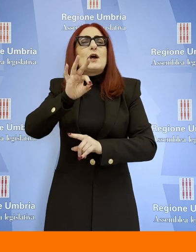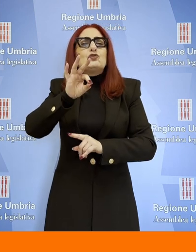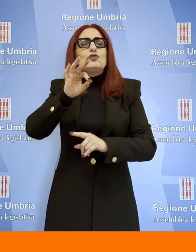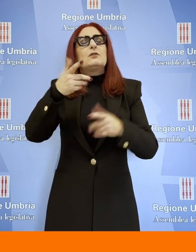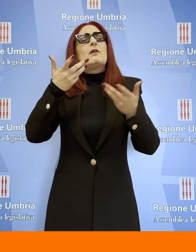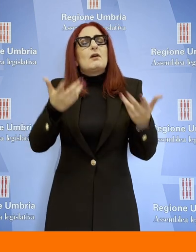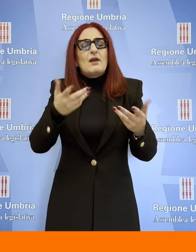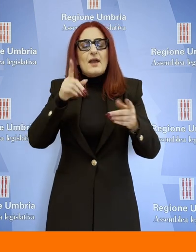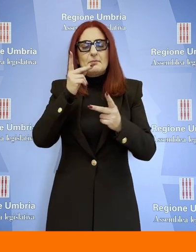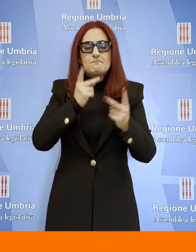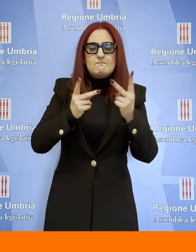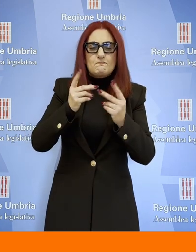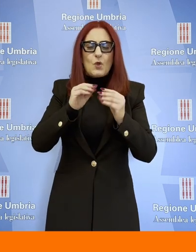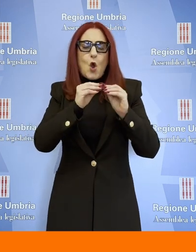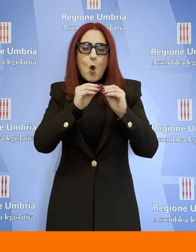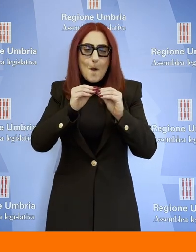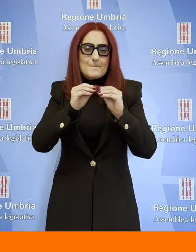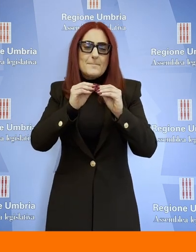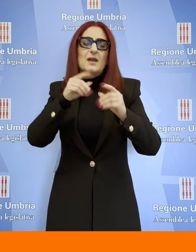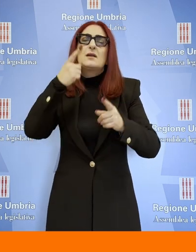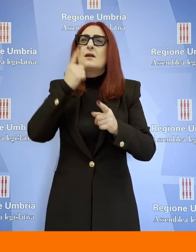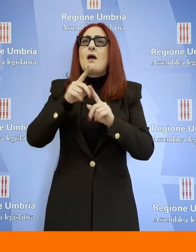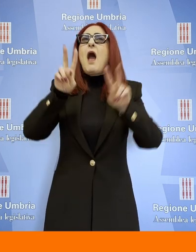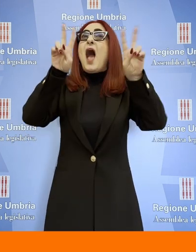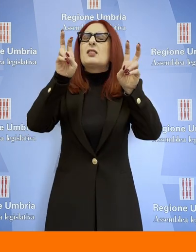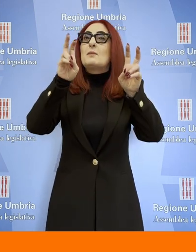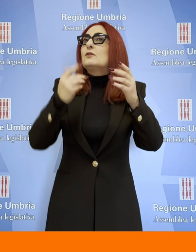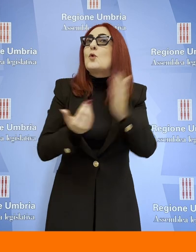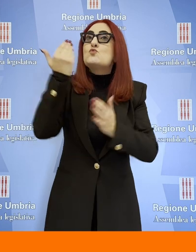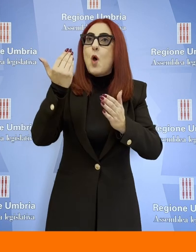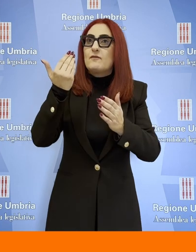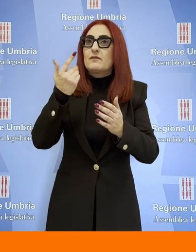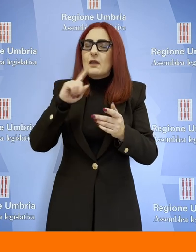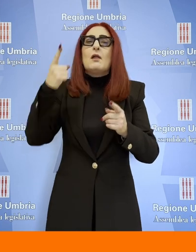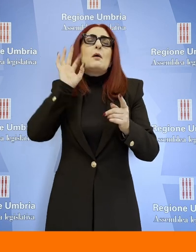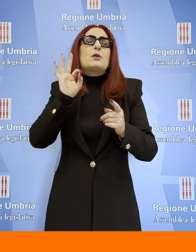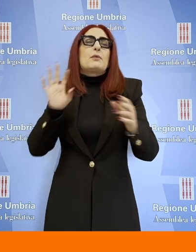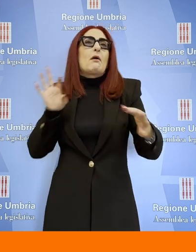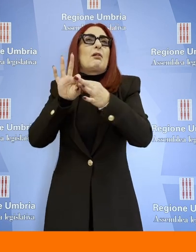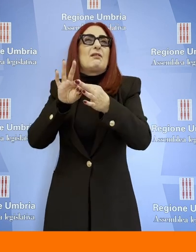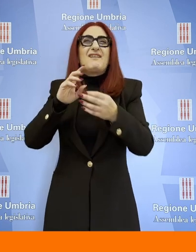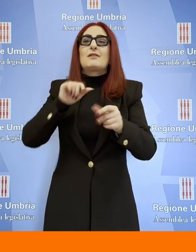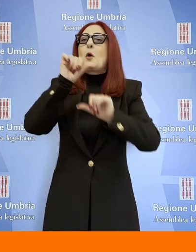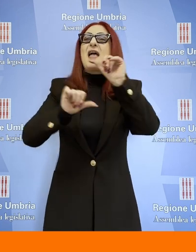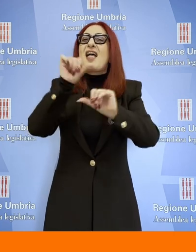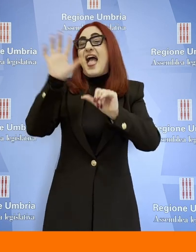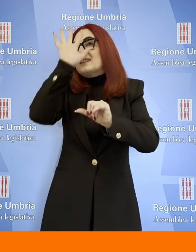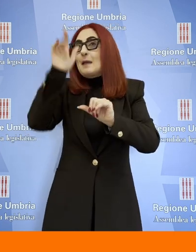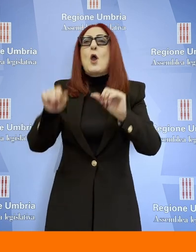nuove come per esempio quella del cambiamento climatico. Lo statuto ora contiene una norma in cui la regione si impegna